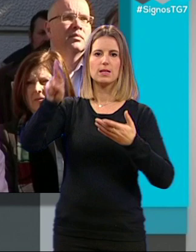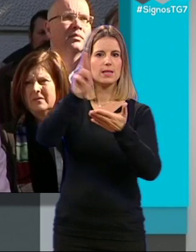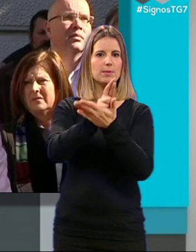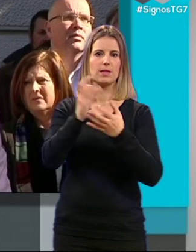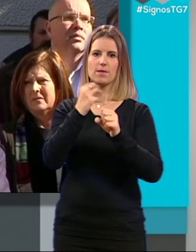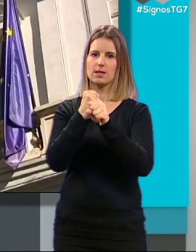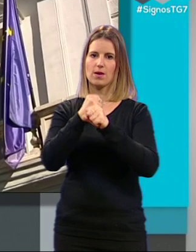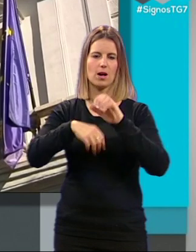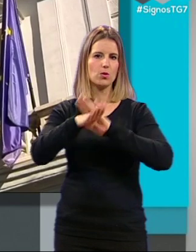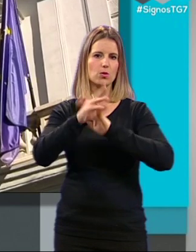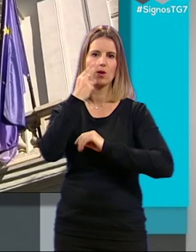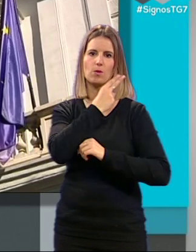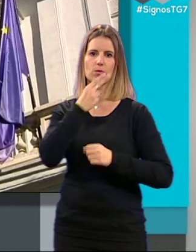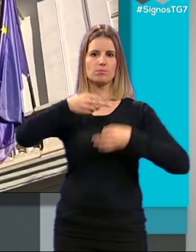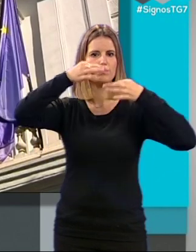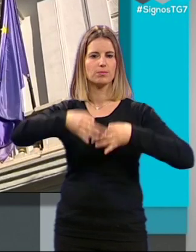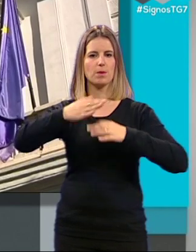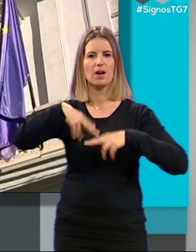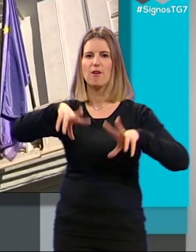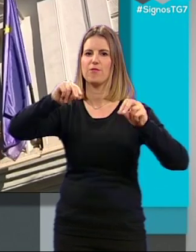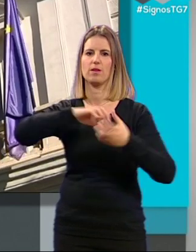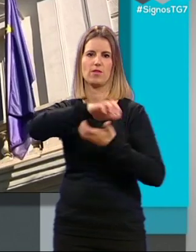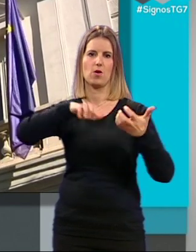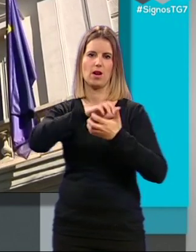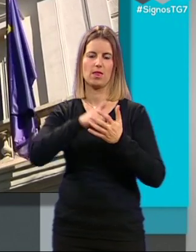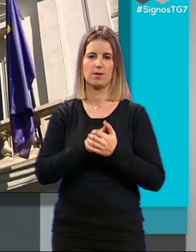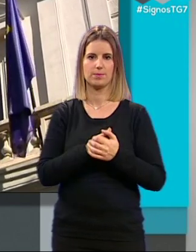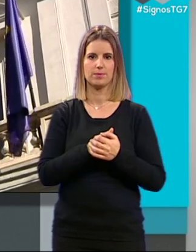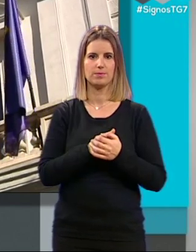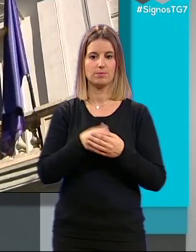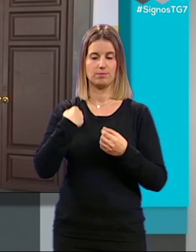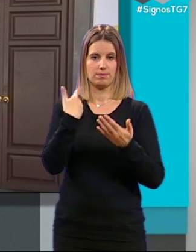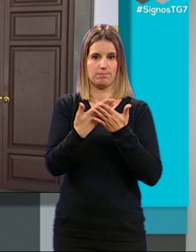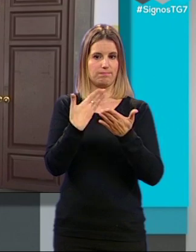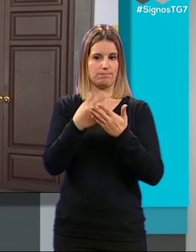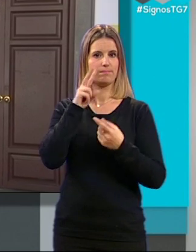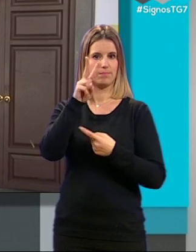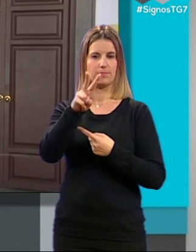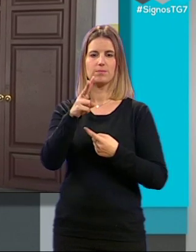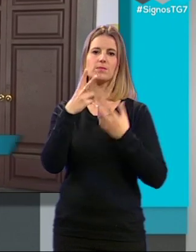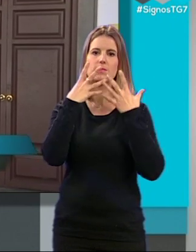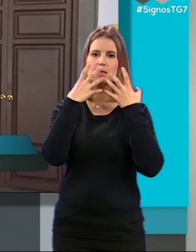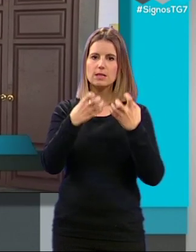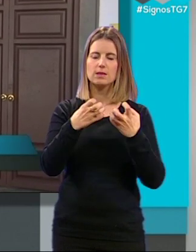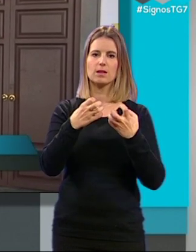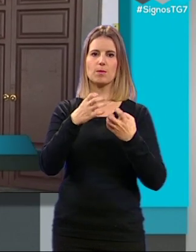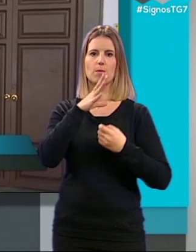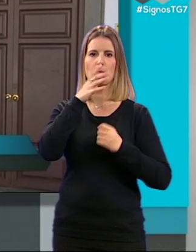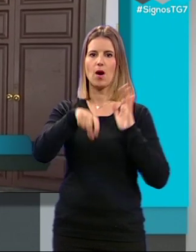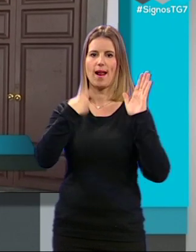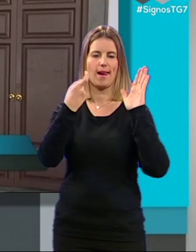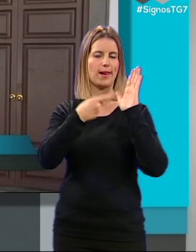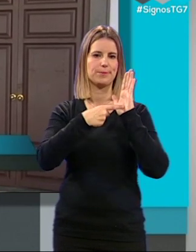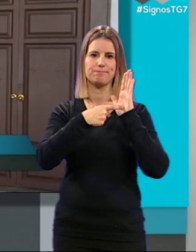trabajar y continuar con un compromiso firme para erradicar esta lacra. Esta es la muestra, tristemente, de que esta ley no